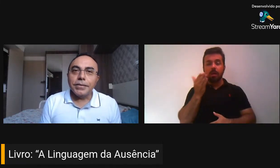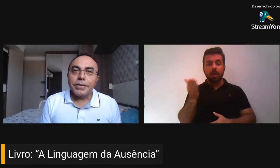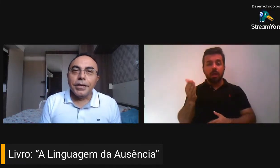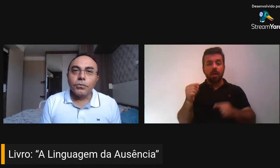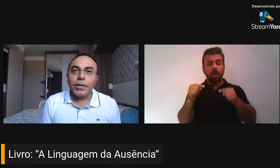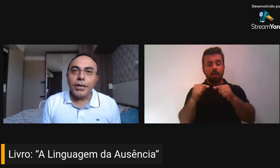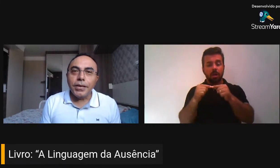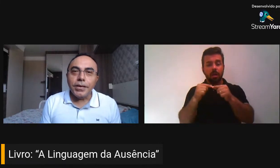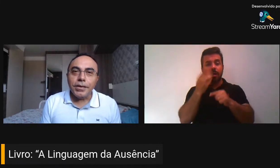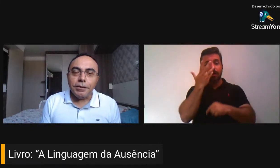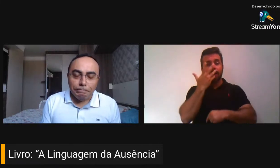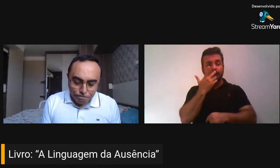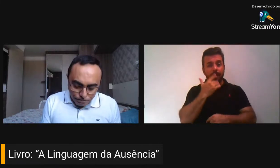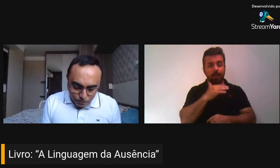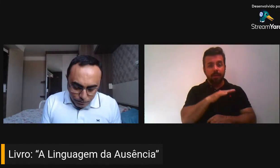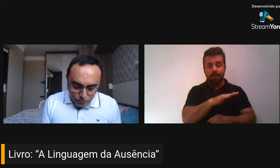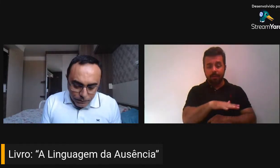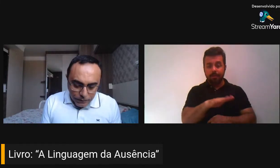elas não têm